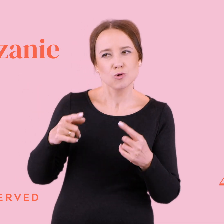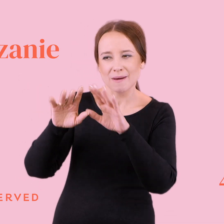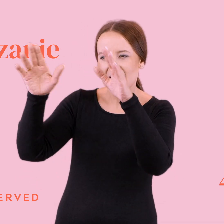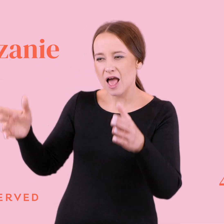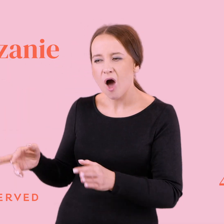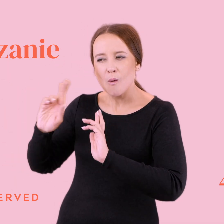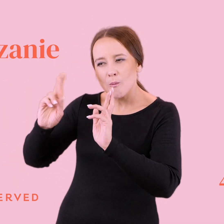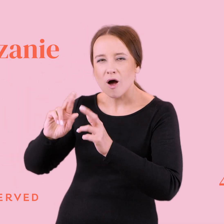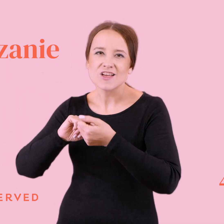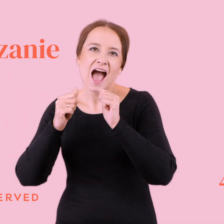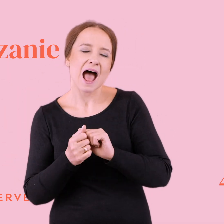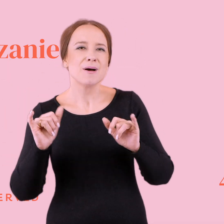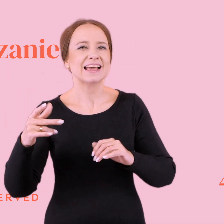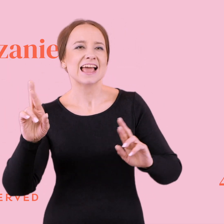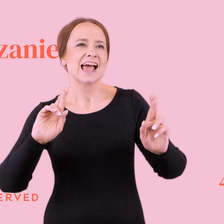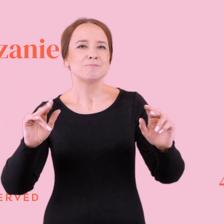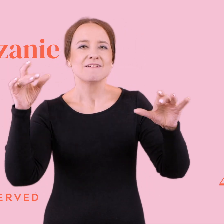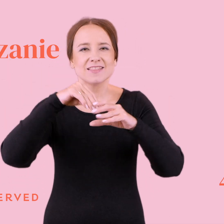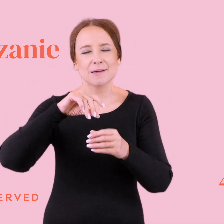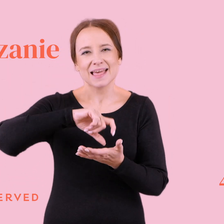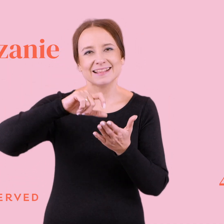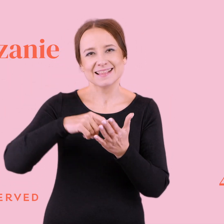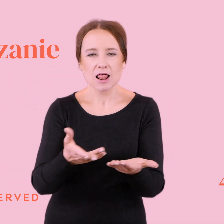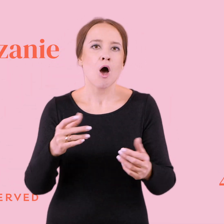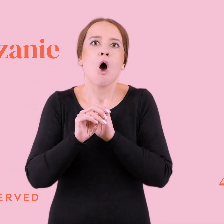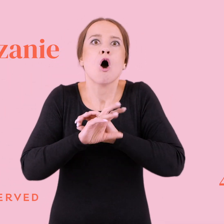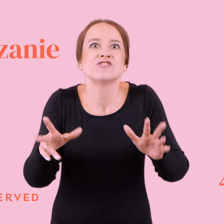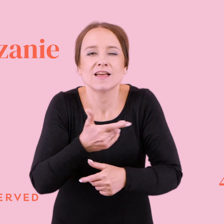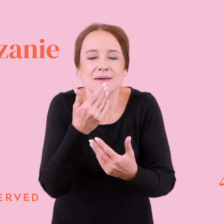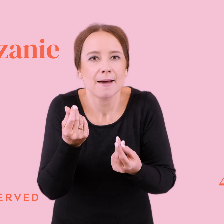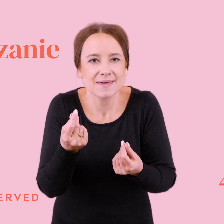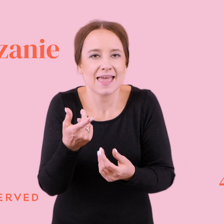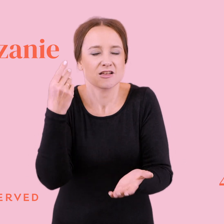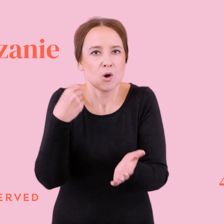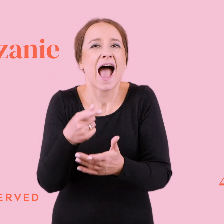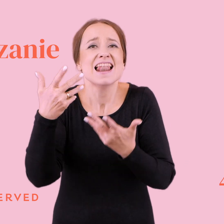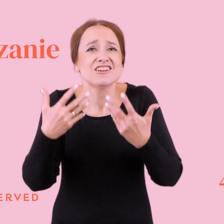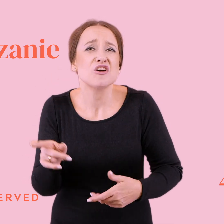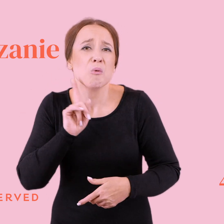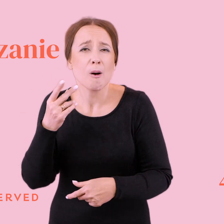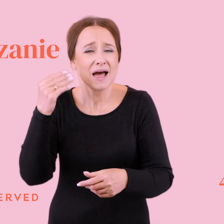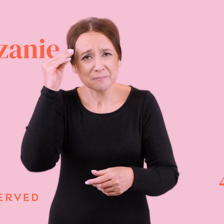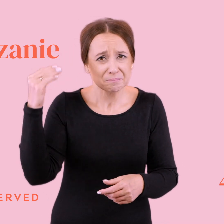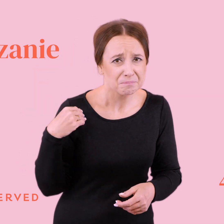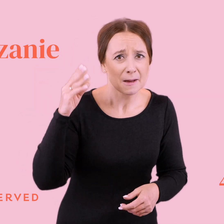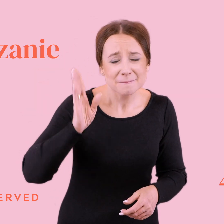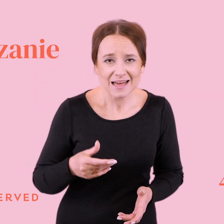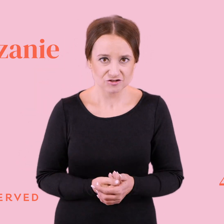jakiś system grający do salonu i oczywiście ona nie chciała nic kupować, bo nie miała siana, ale chciała, żeby to on się odezwał, bo wiedziała, to jest